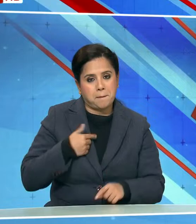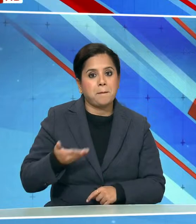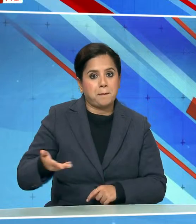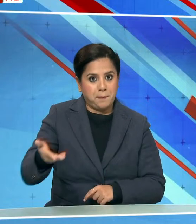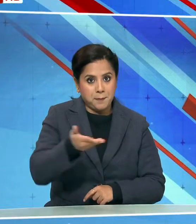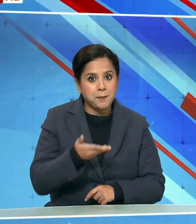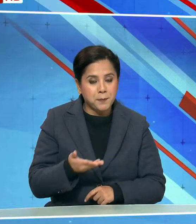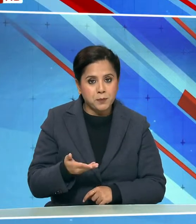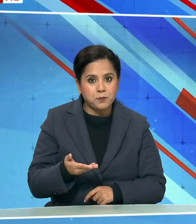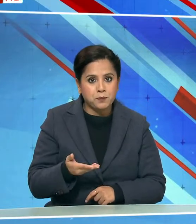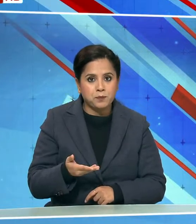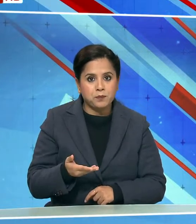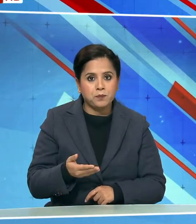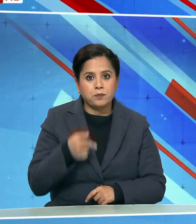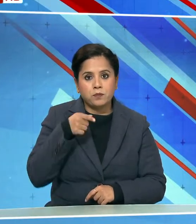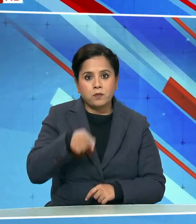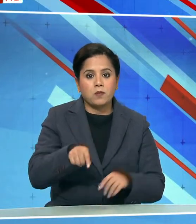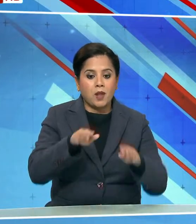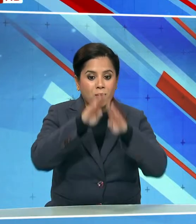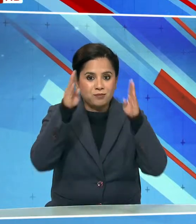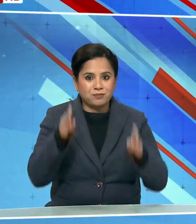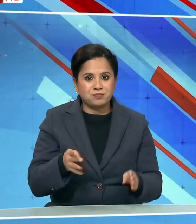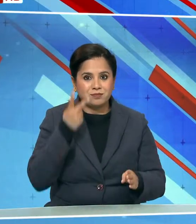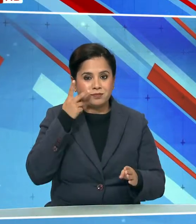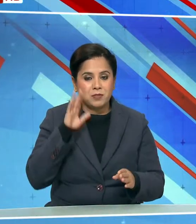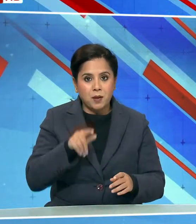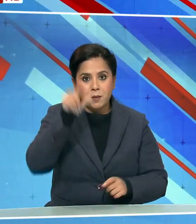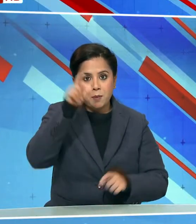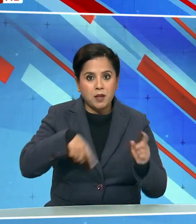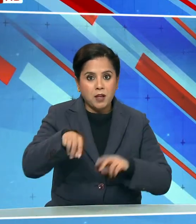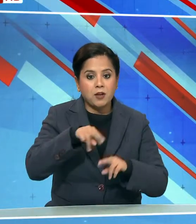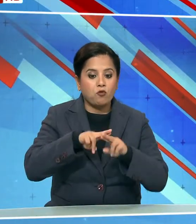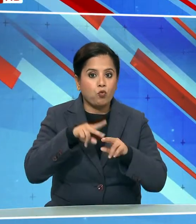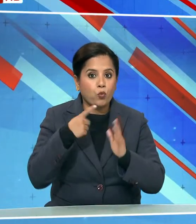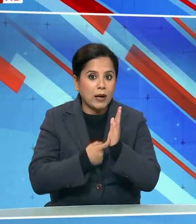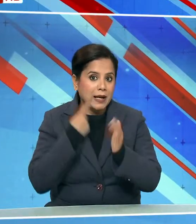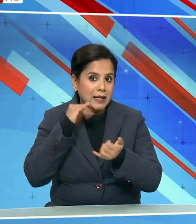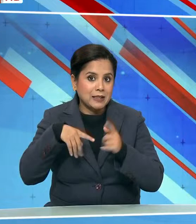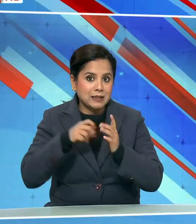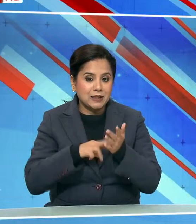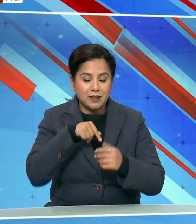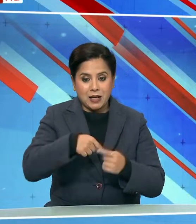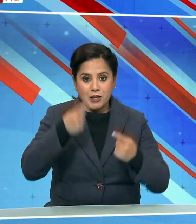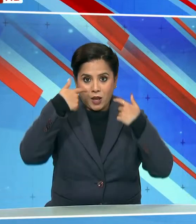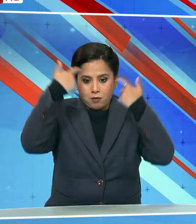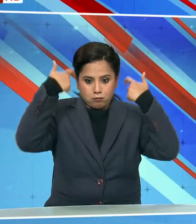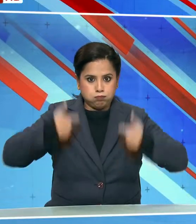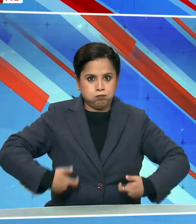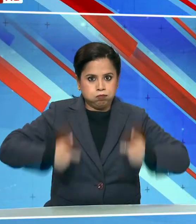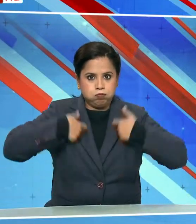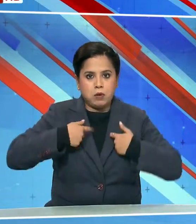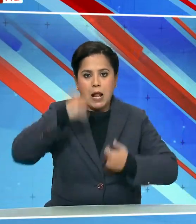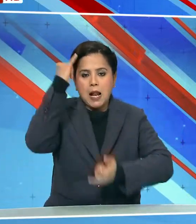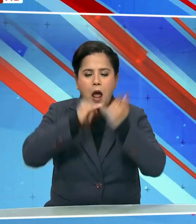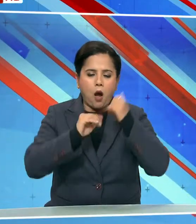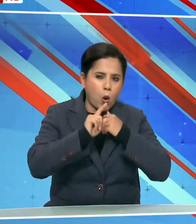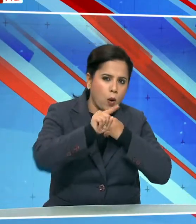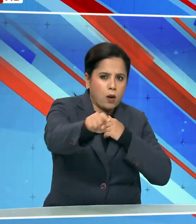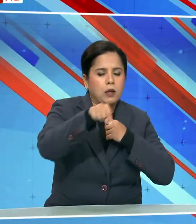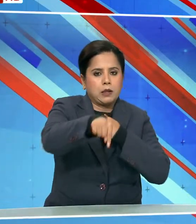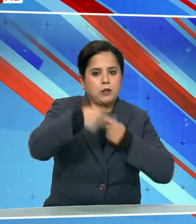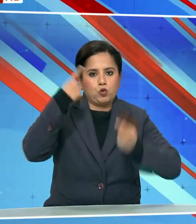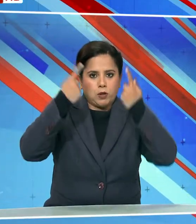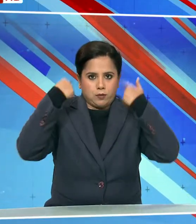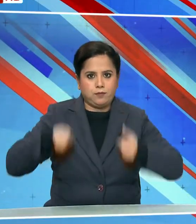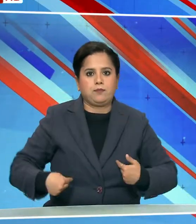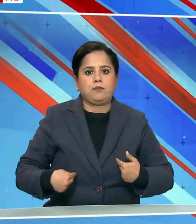फ्रिस्किंग का एरिया भी देखा जहां की फ्रिस्किंग होगी वो अंतिम सेकेरोटी चेक है और मैं यह